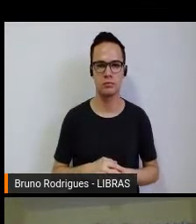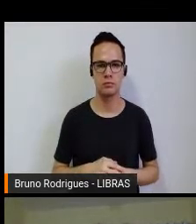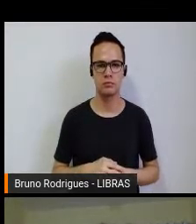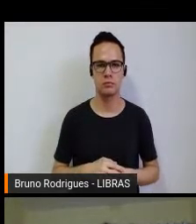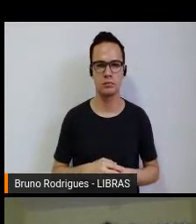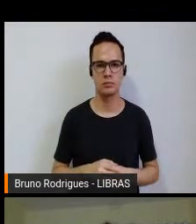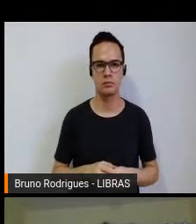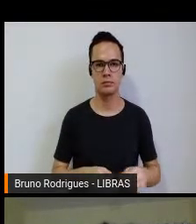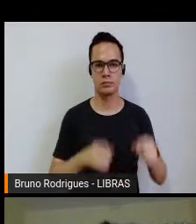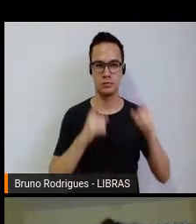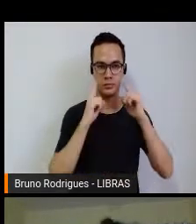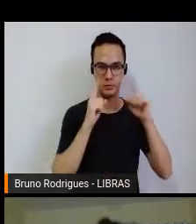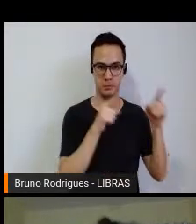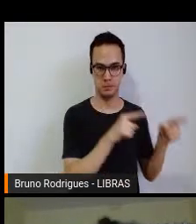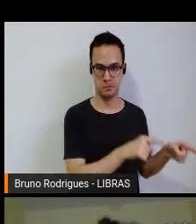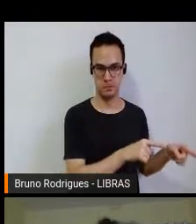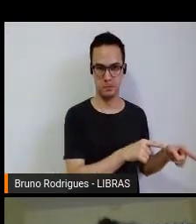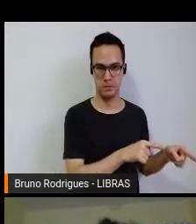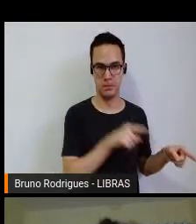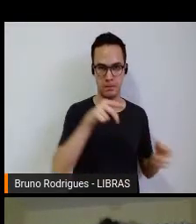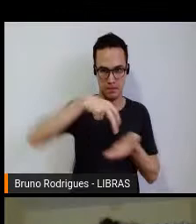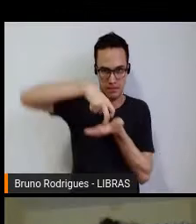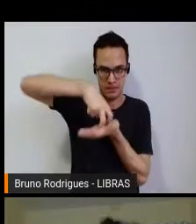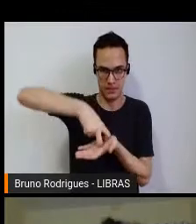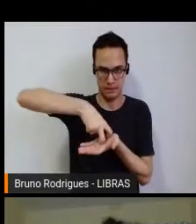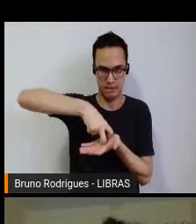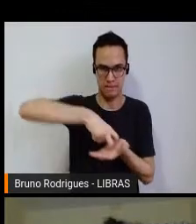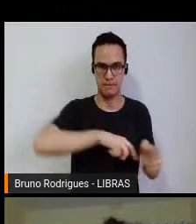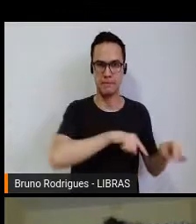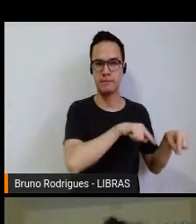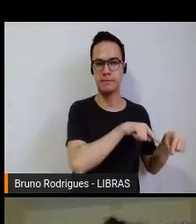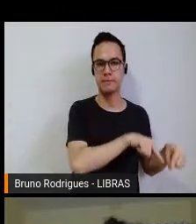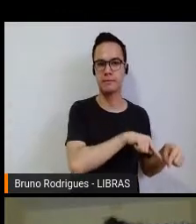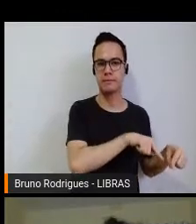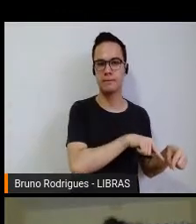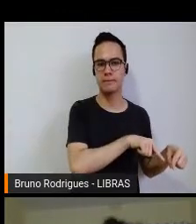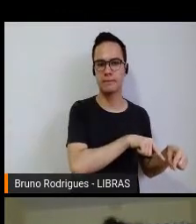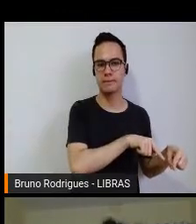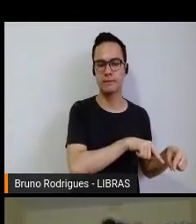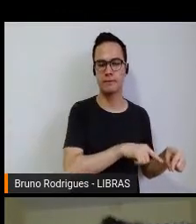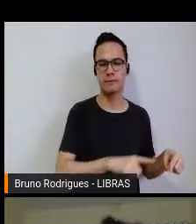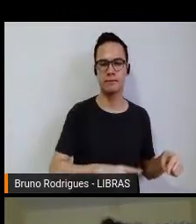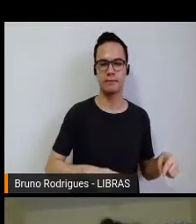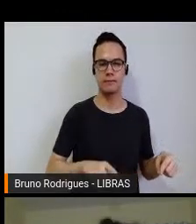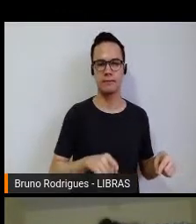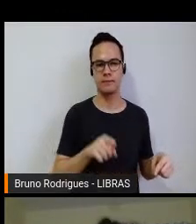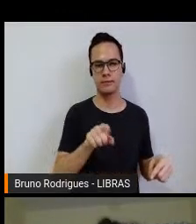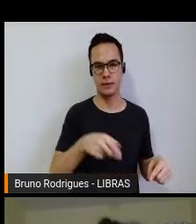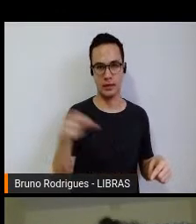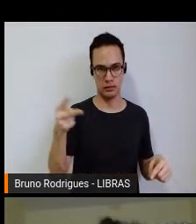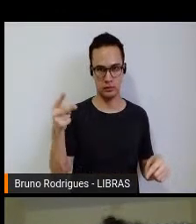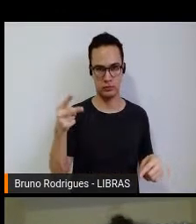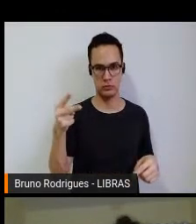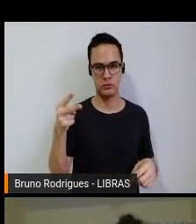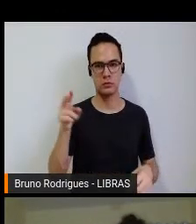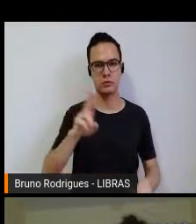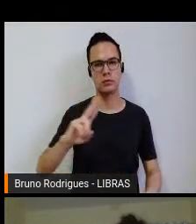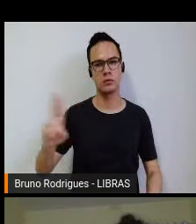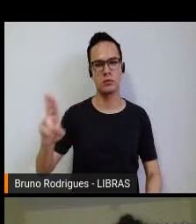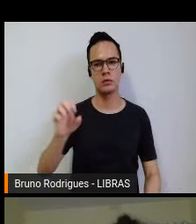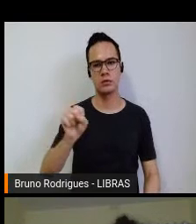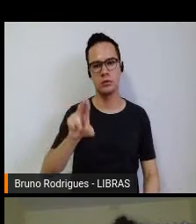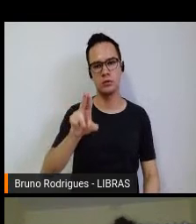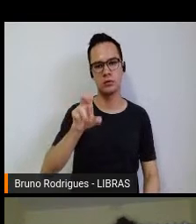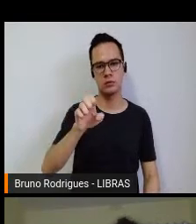nessa posição ajoelhada, da direita para a esquerda, a segunda pessoa é chamada a Sueli